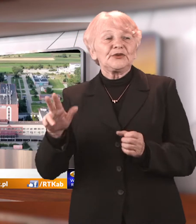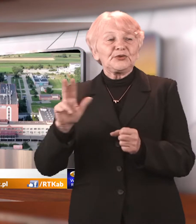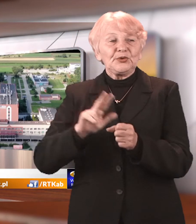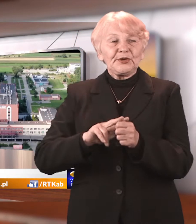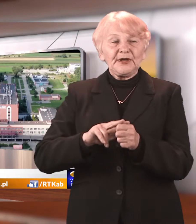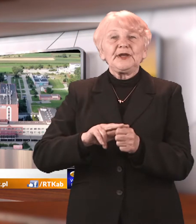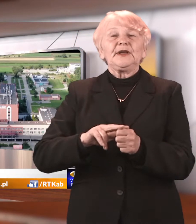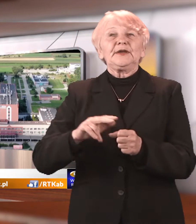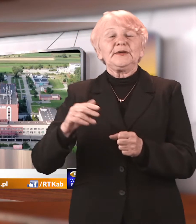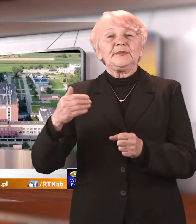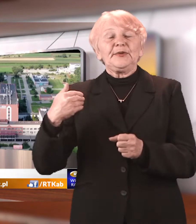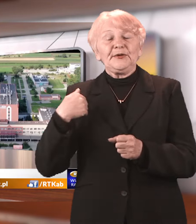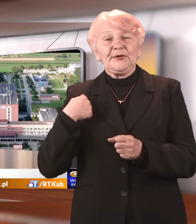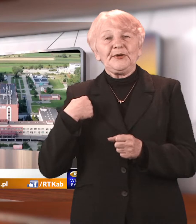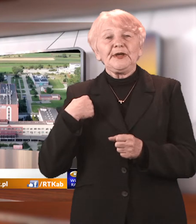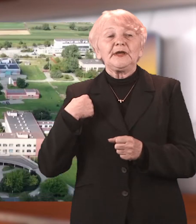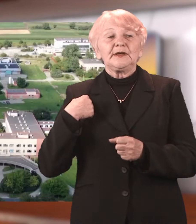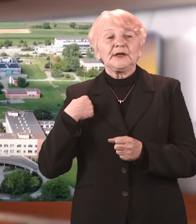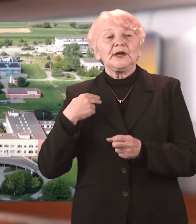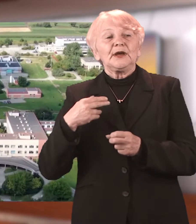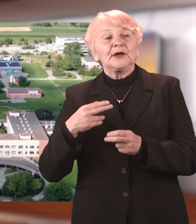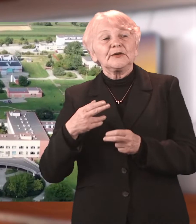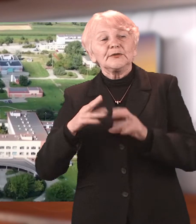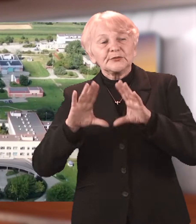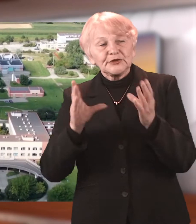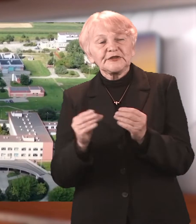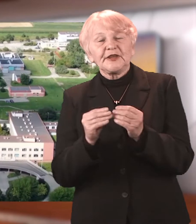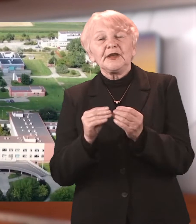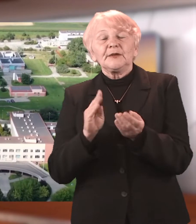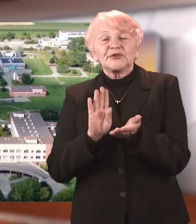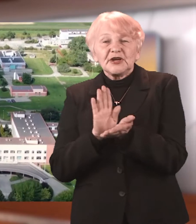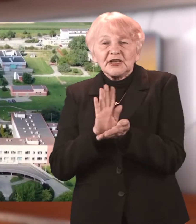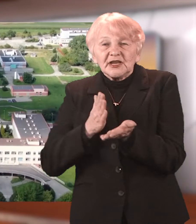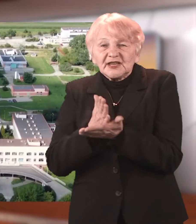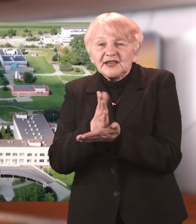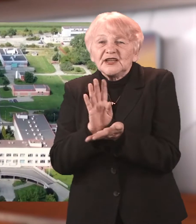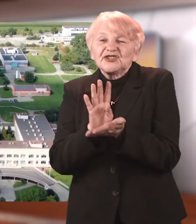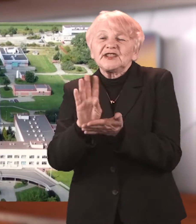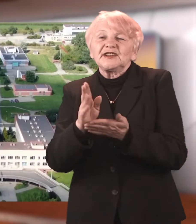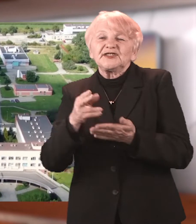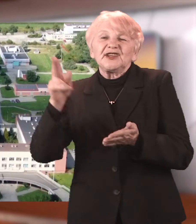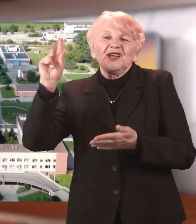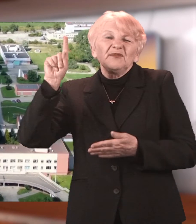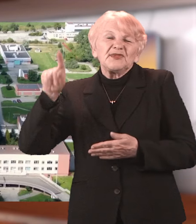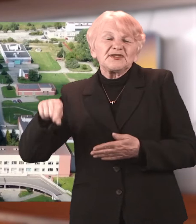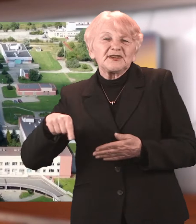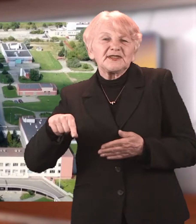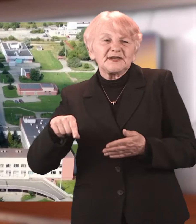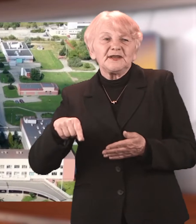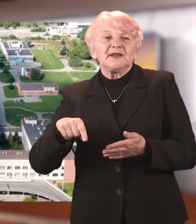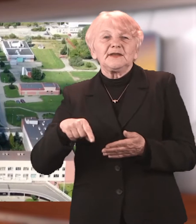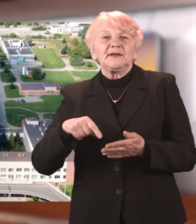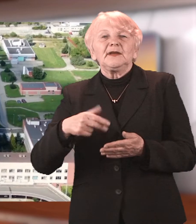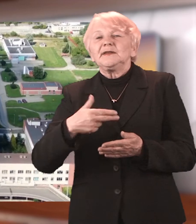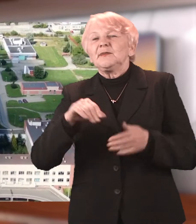szpitali, bo ich dzieci uzyskają pomoc na miejscu. Przez ostatnie 14 miesięcy decyzją wojewody oddział pediatryczny Szpitala